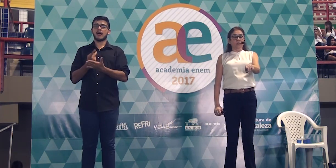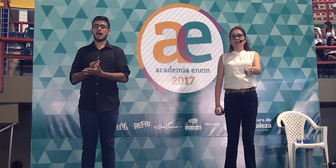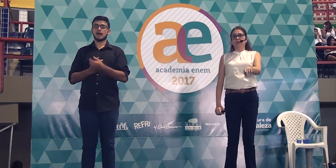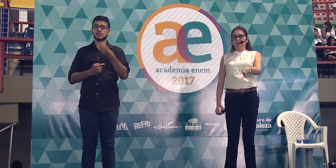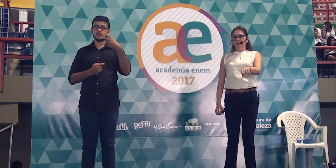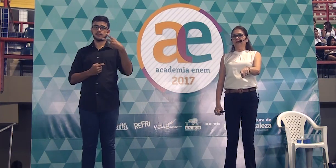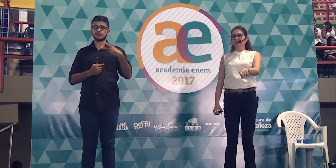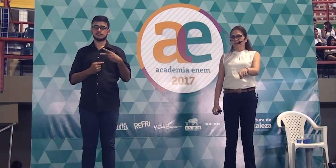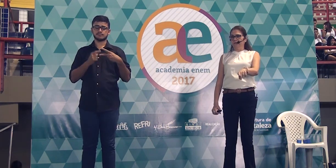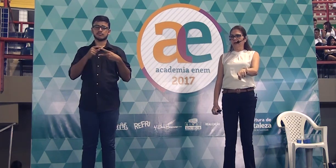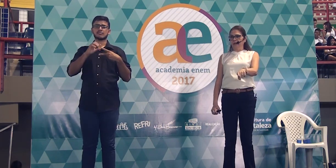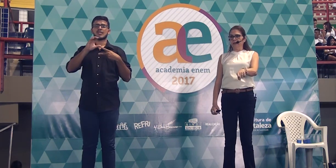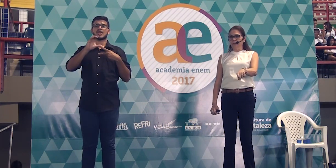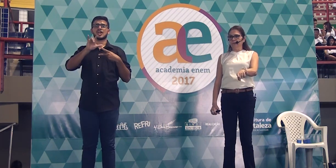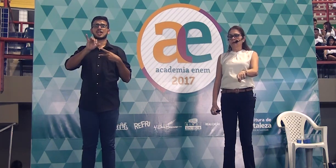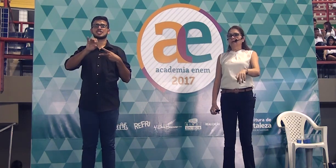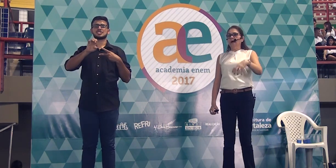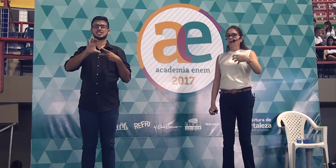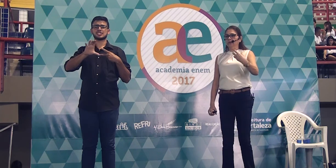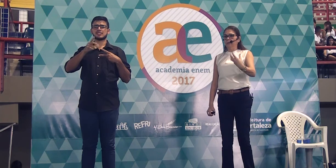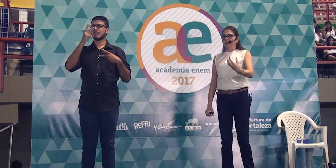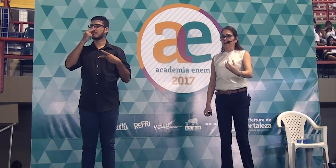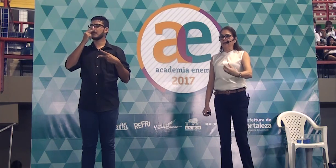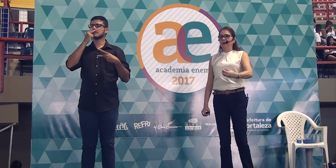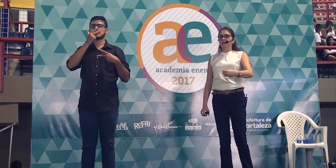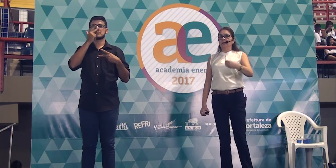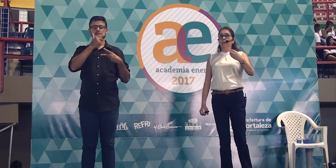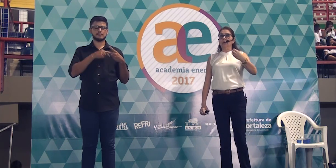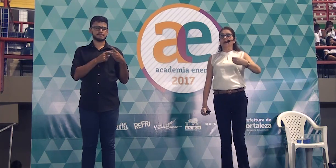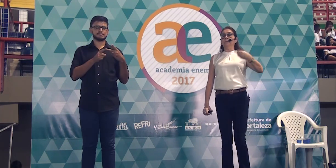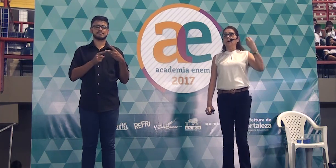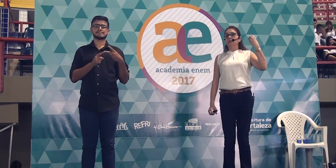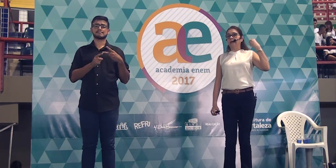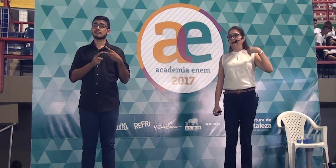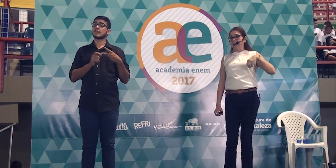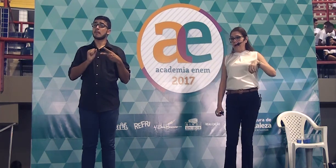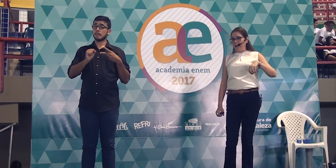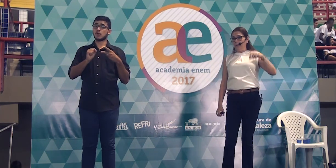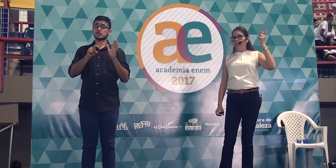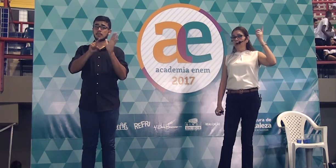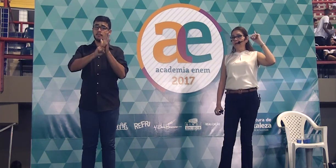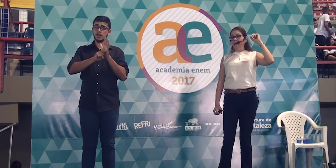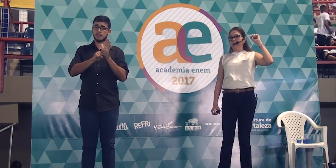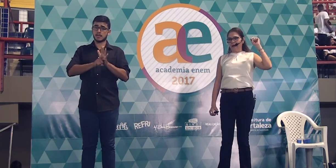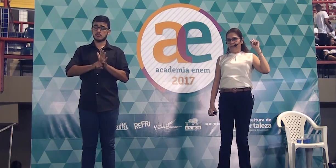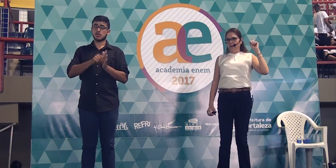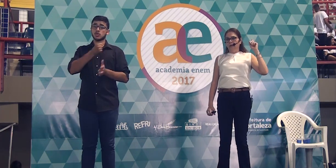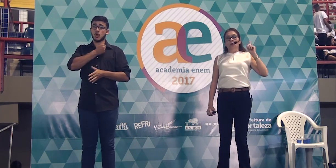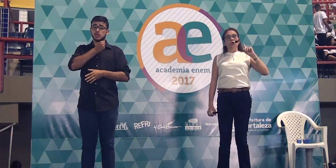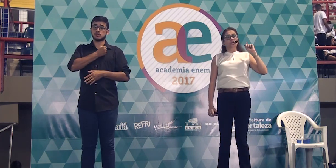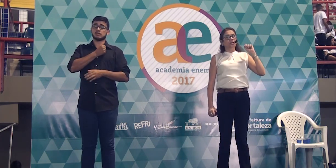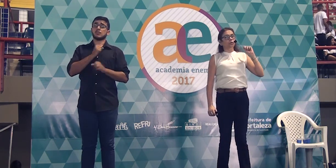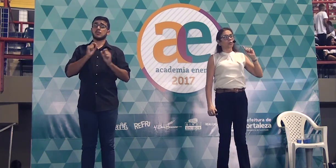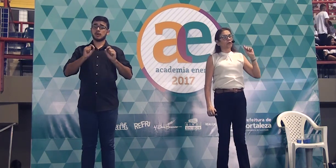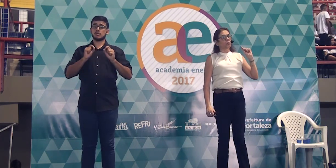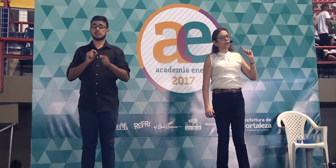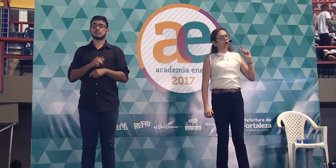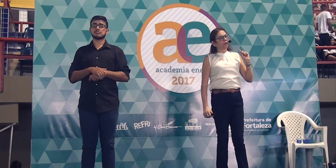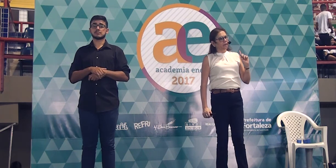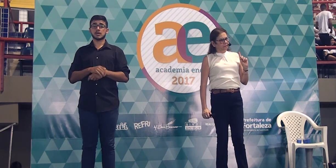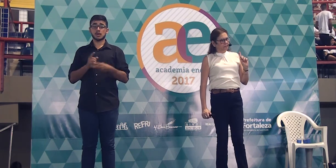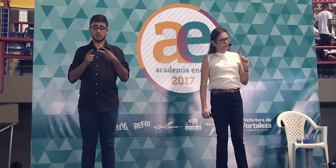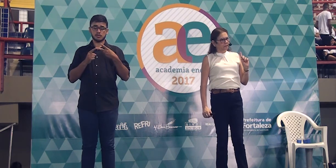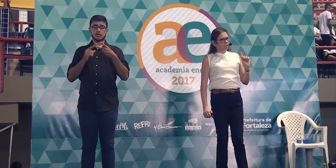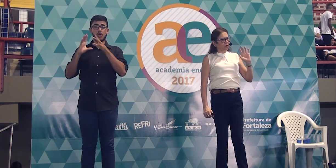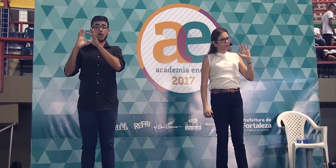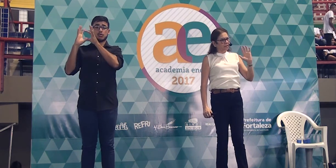É clichê, frase feita. E a outra penalidade é porque poderá, poderá, constituir uma